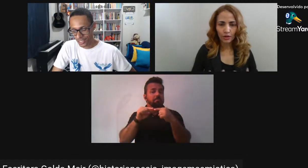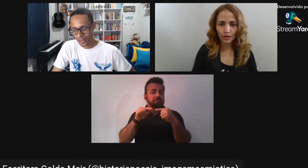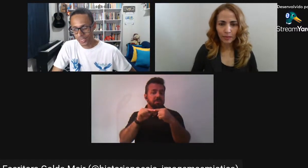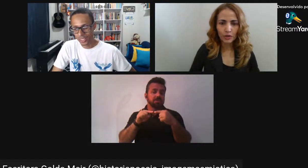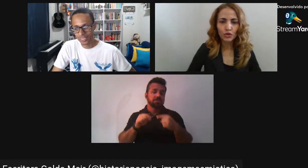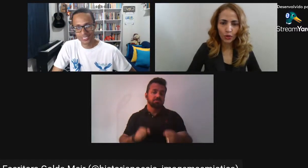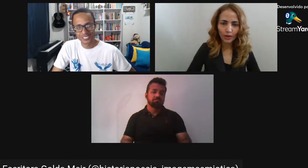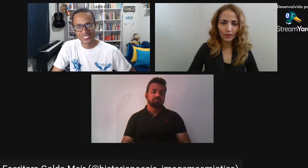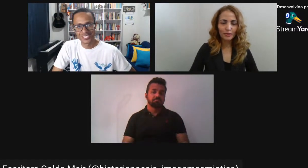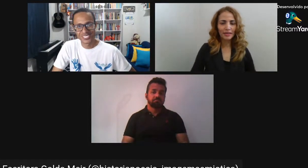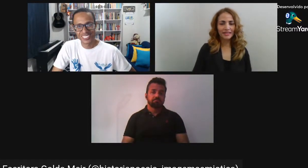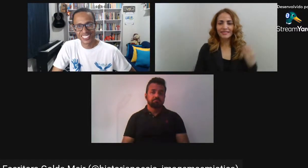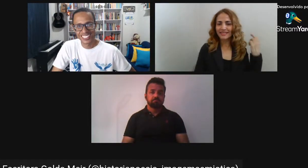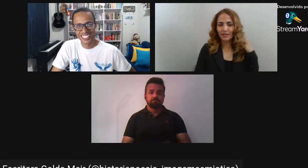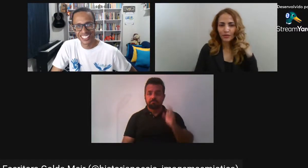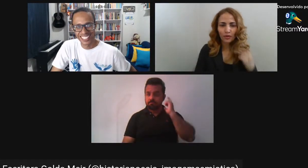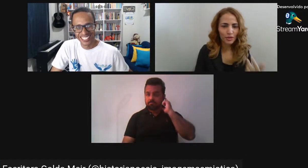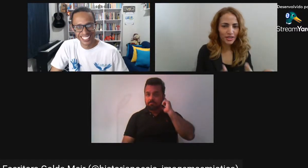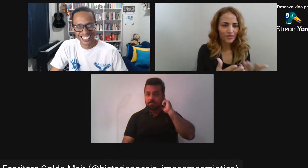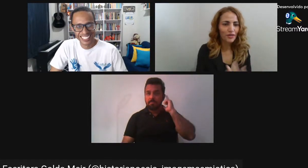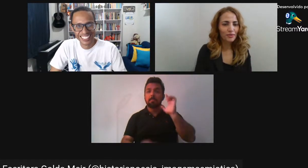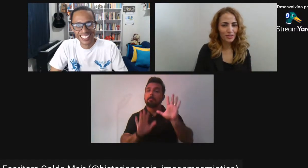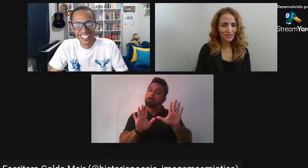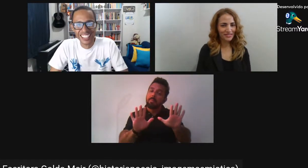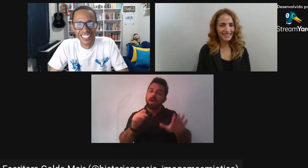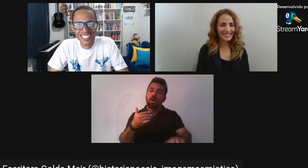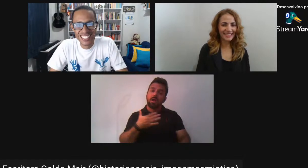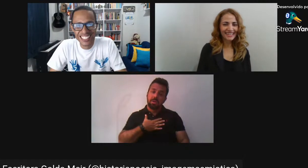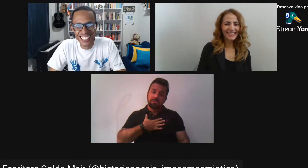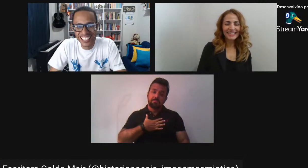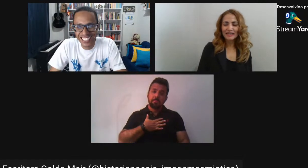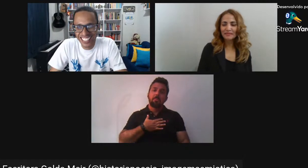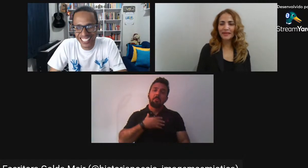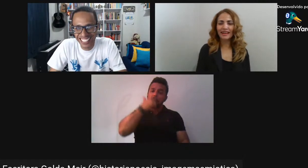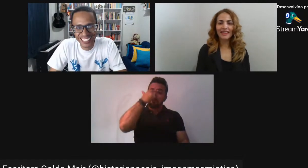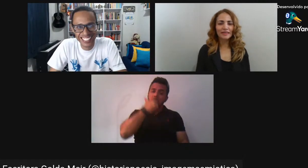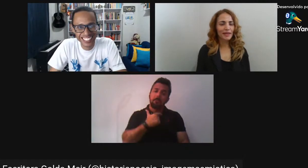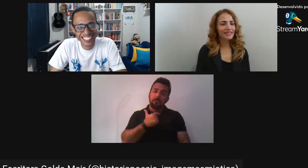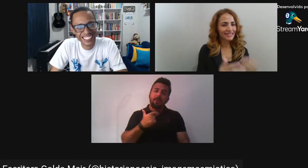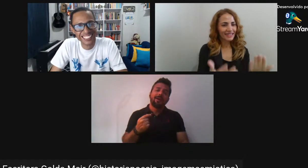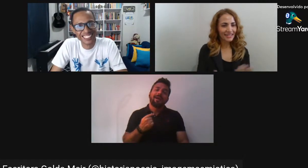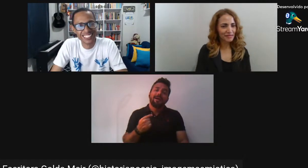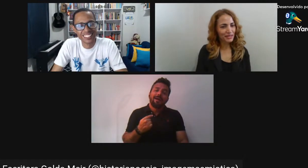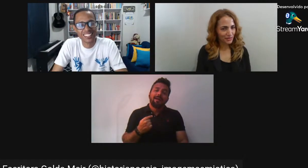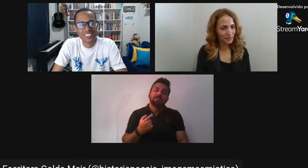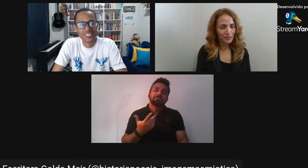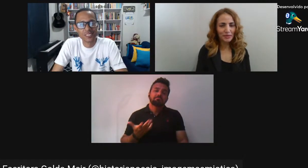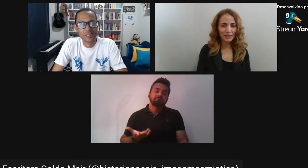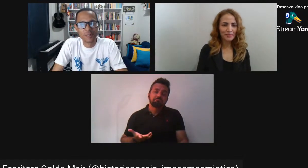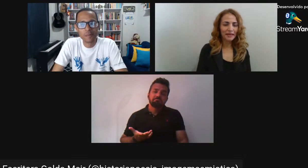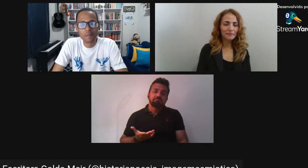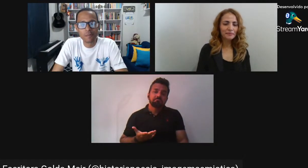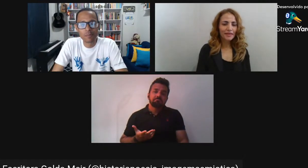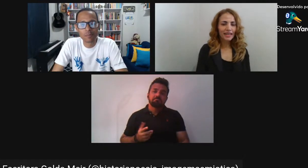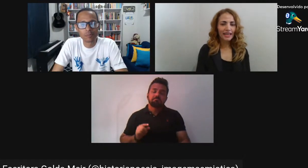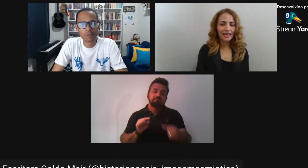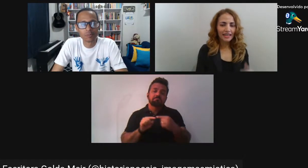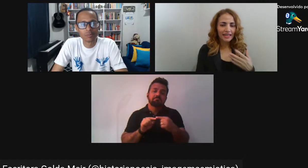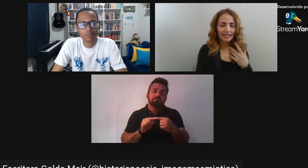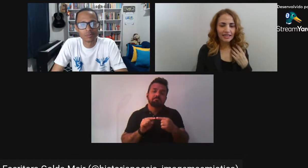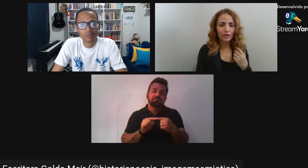Agora quanta pessoa Golda Meir Eu vou me descrever como você fez Para atender a demanda Do teu público também